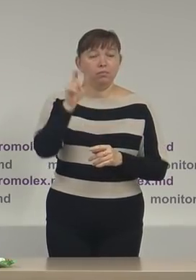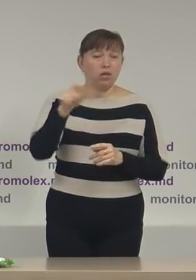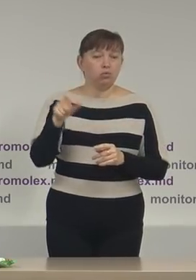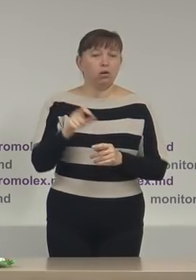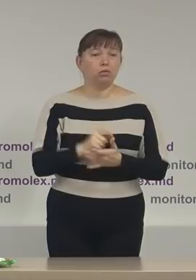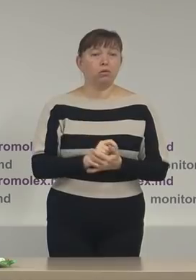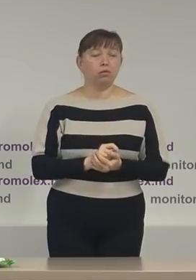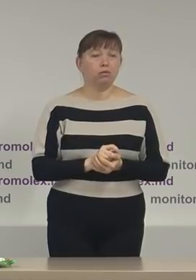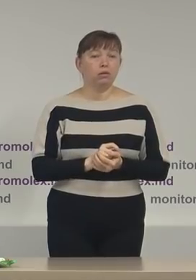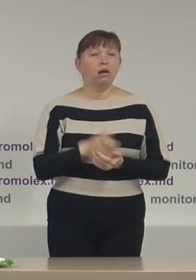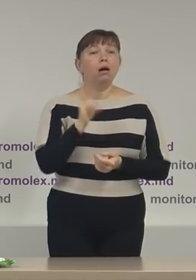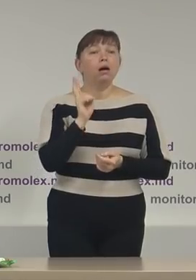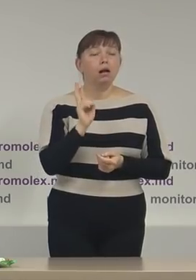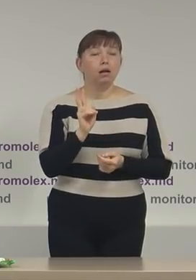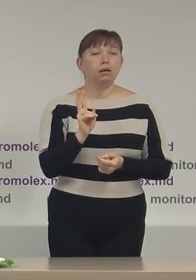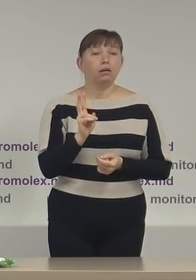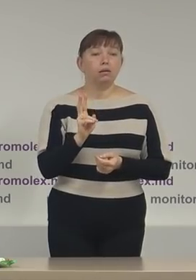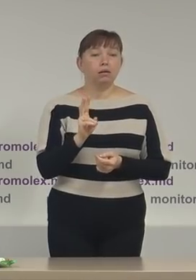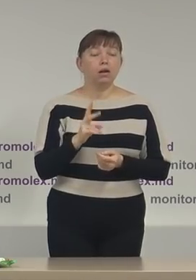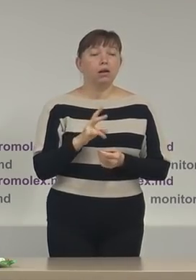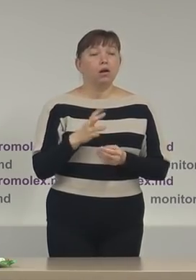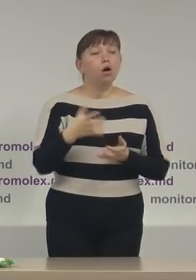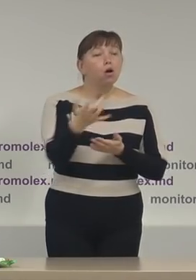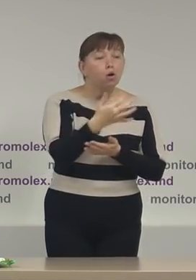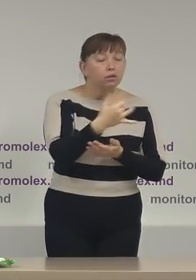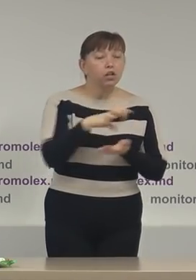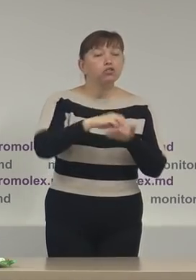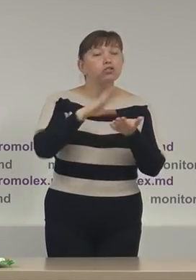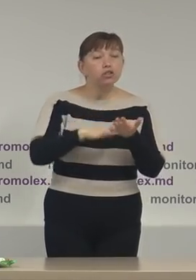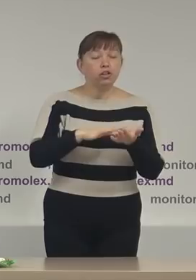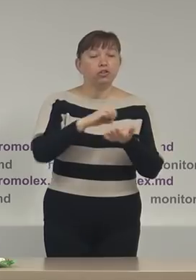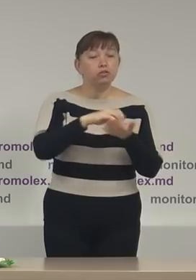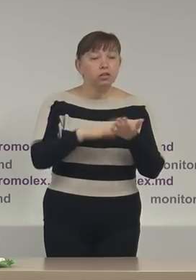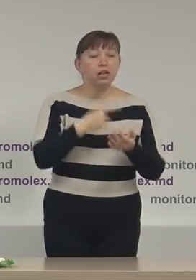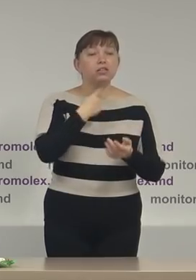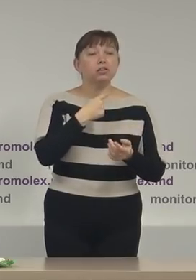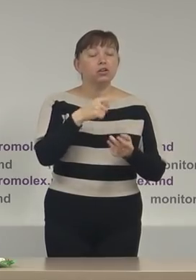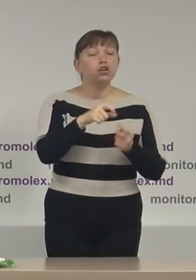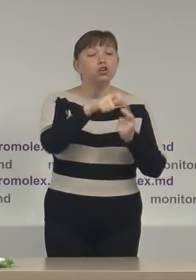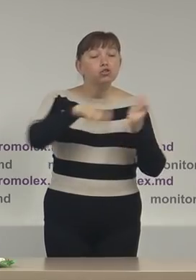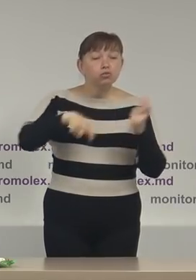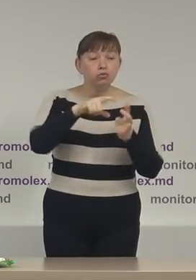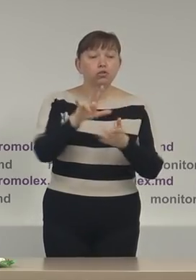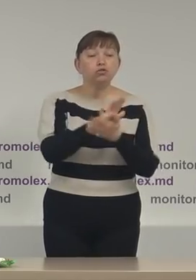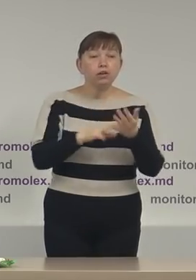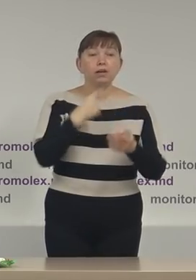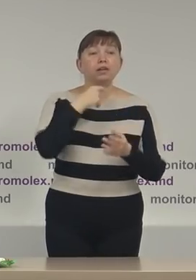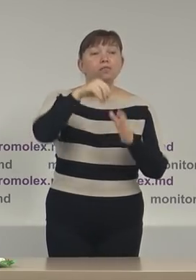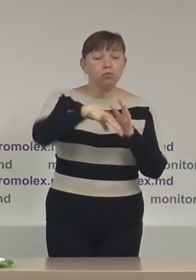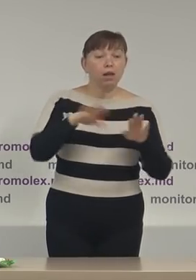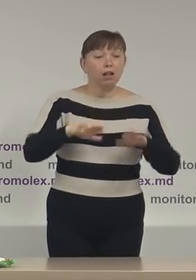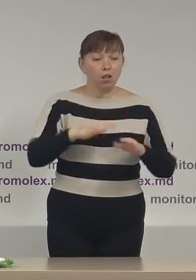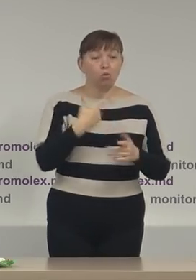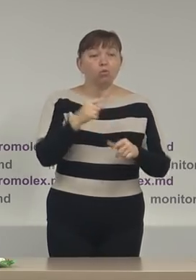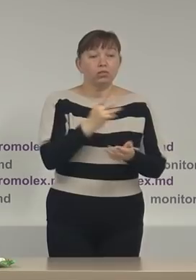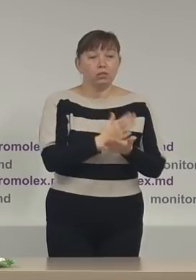persoanelor neautorizate care colectează și înregistrează cereri de votare la locul aflării. În trei